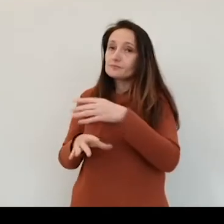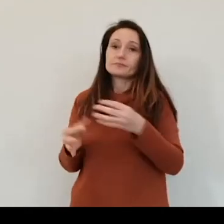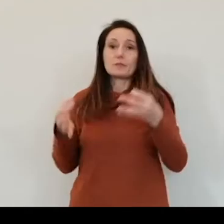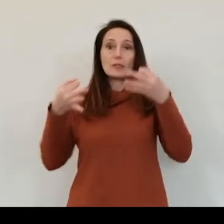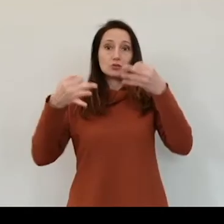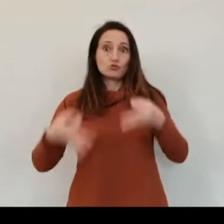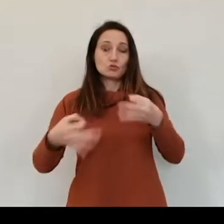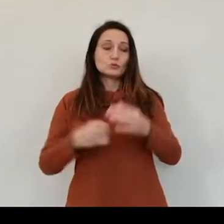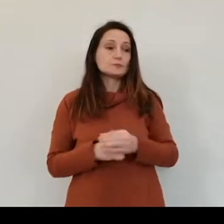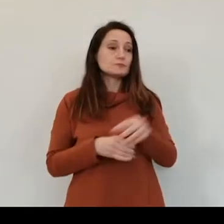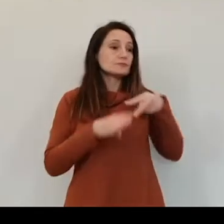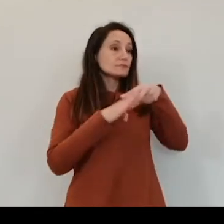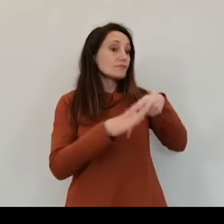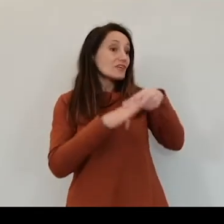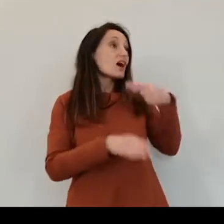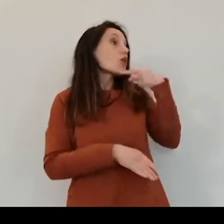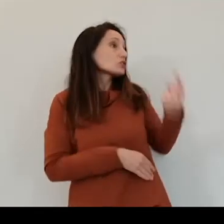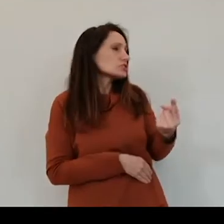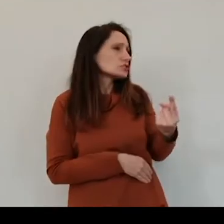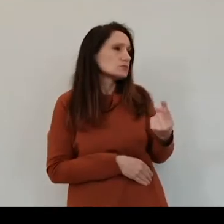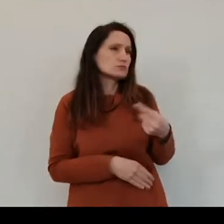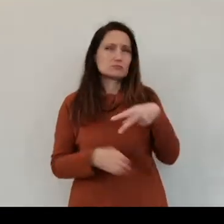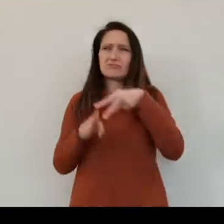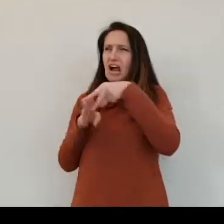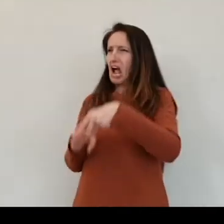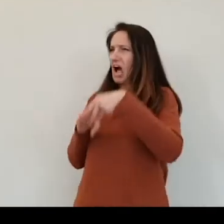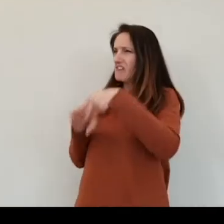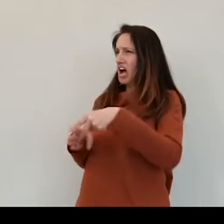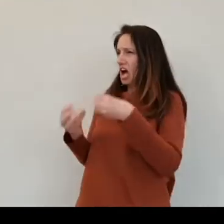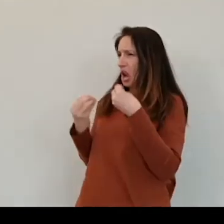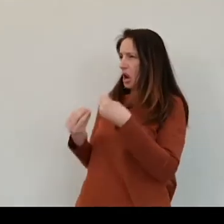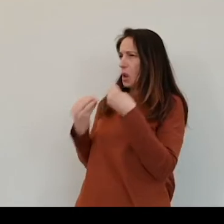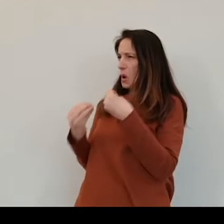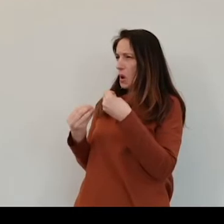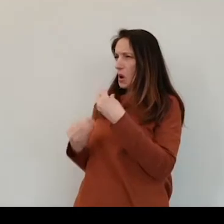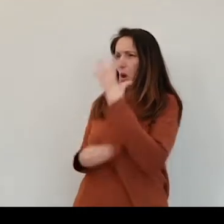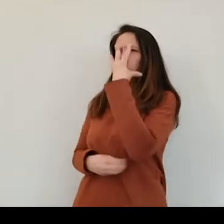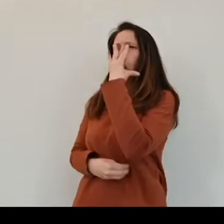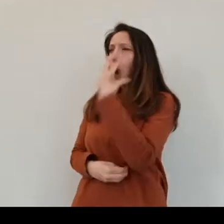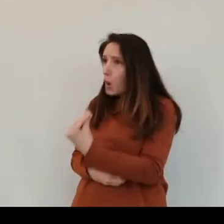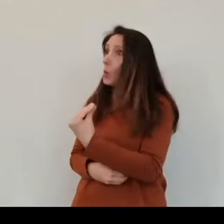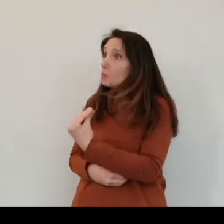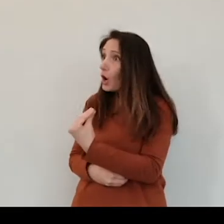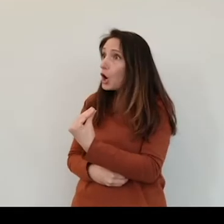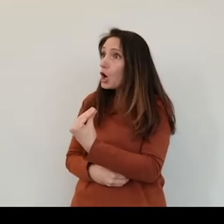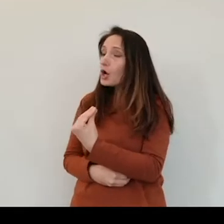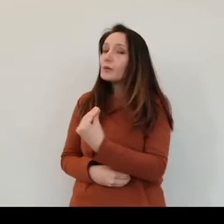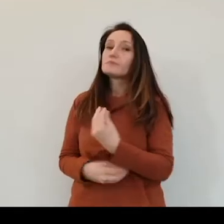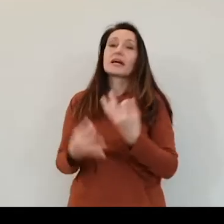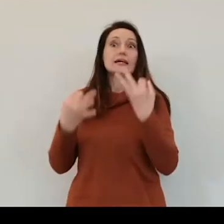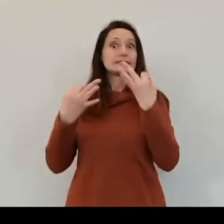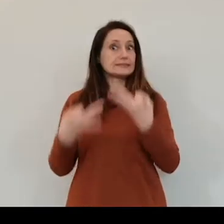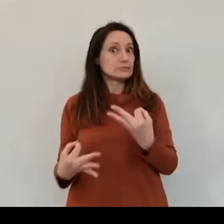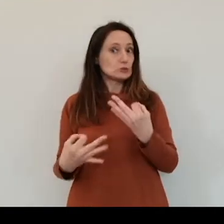disse, quale cavallo? Era un lupo! Sicuro! E disse così,